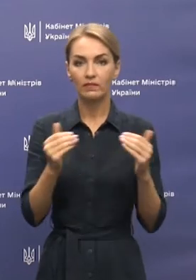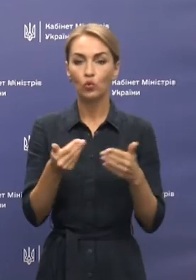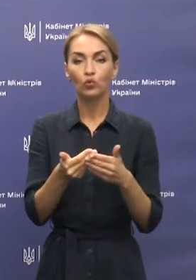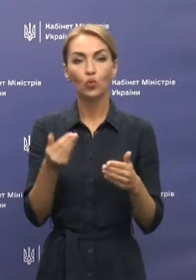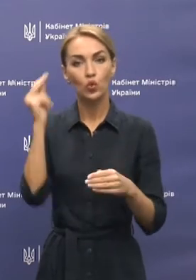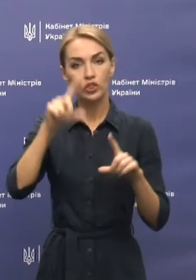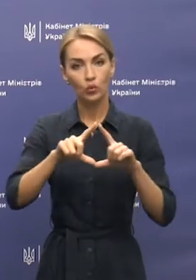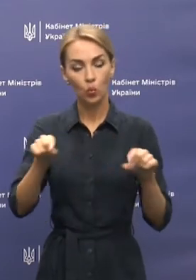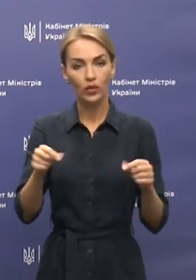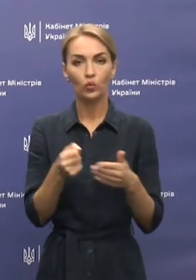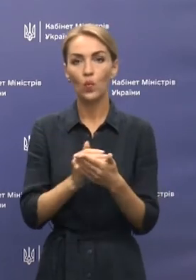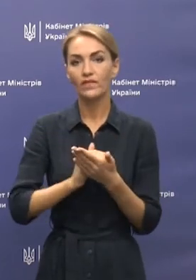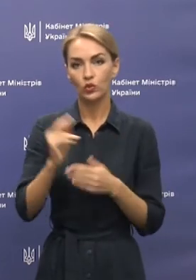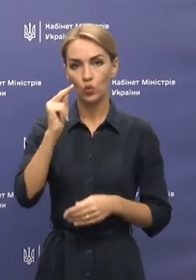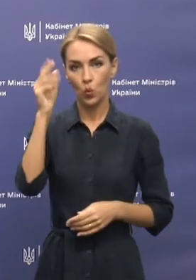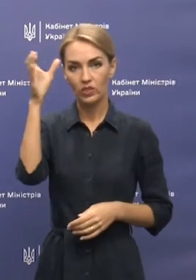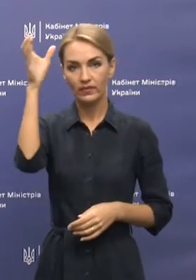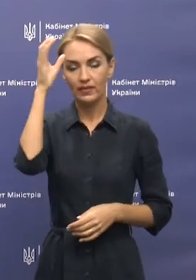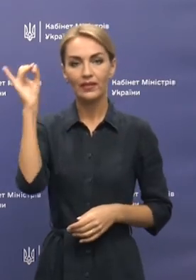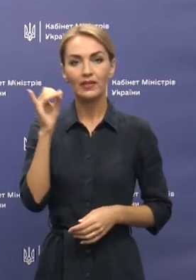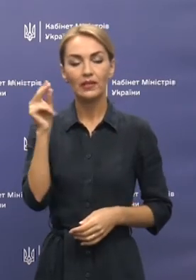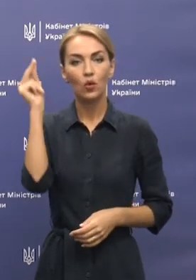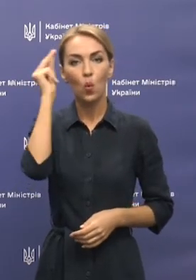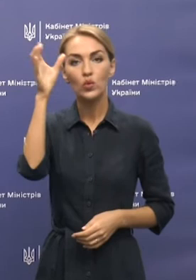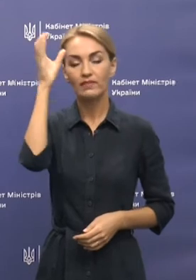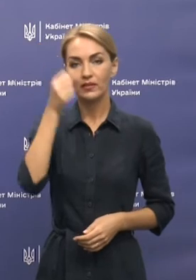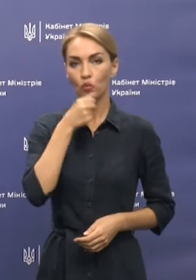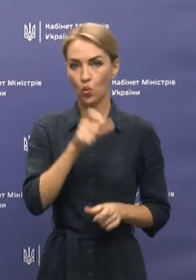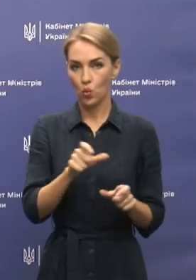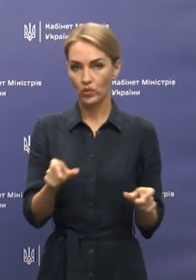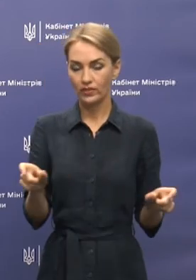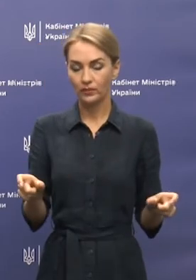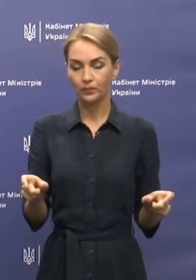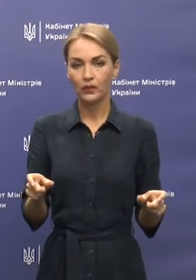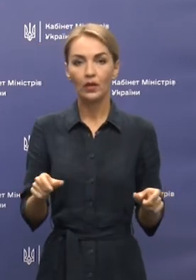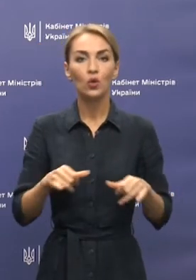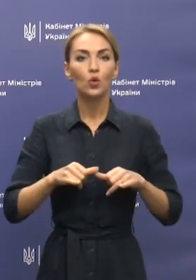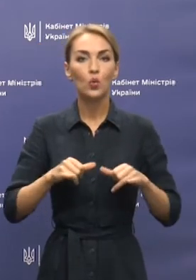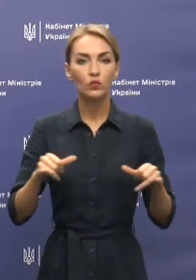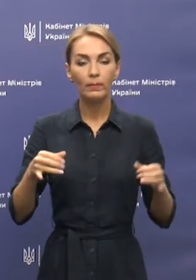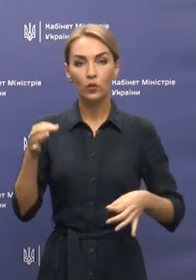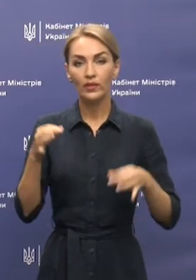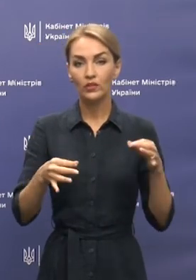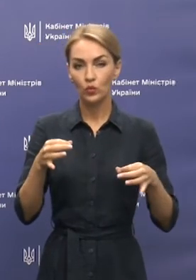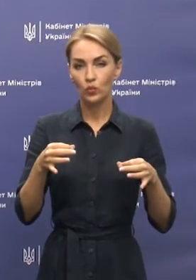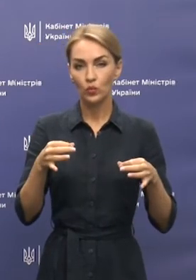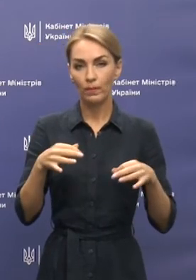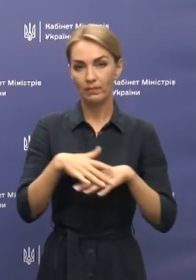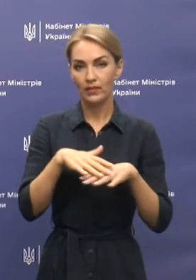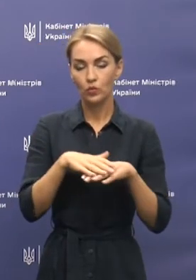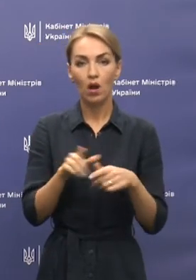до вищої освіти і освіти дорослих. Розвиток природничо-математичної або STEM-освіти